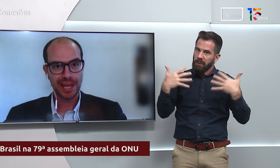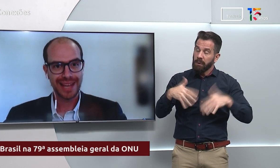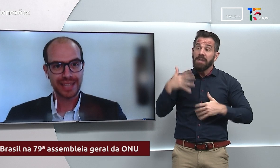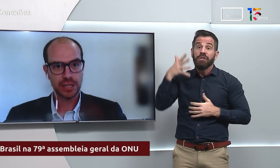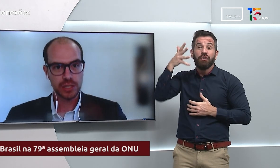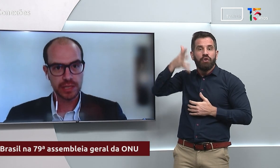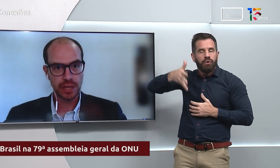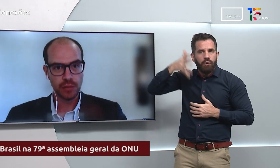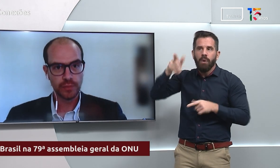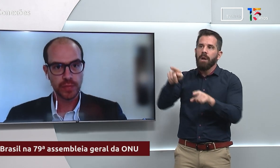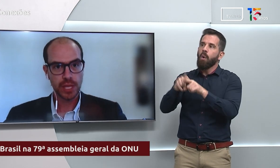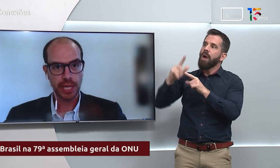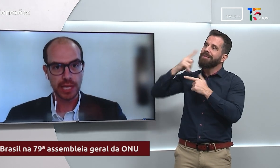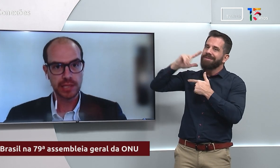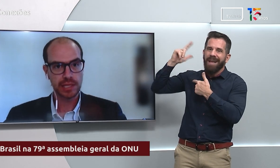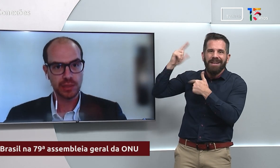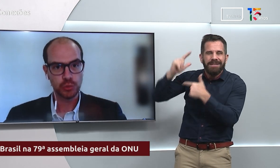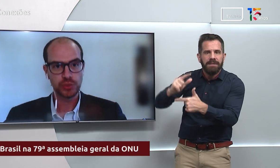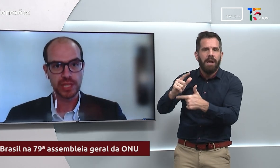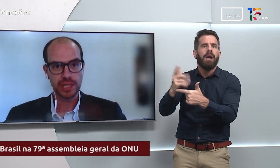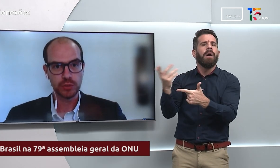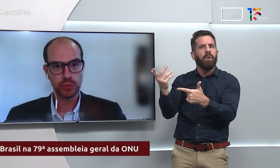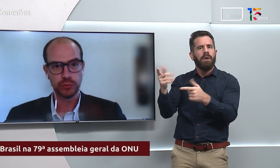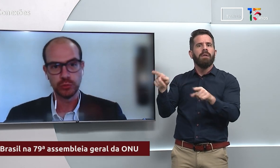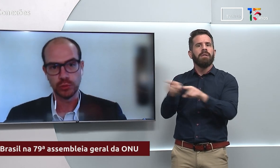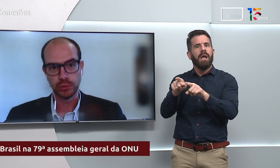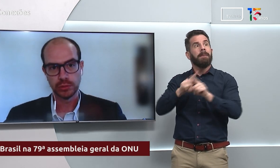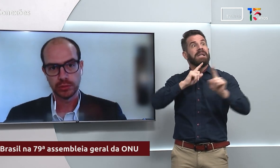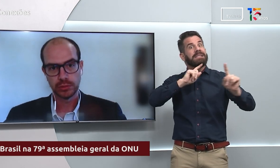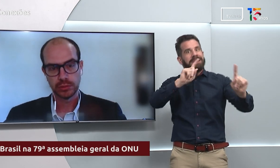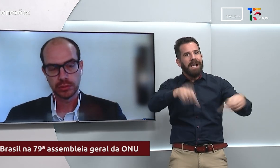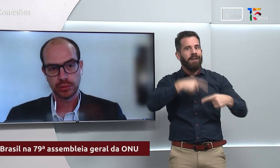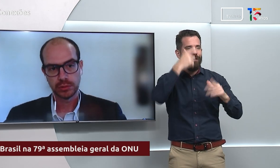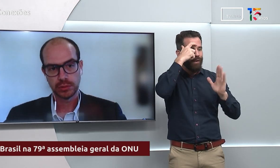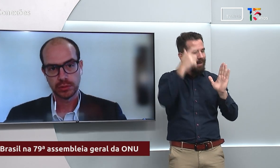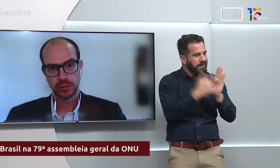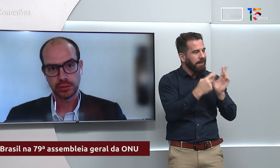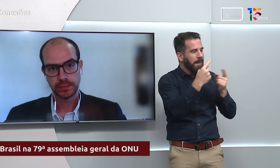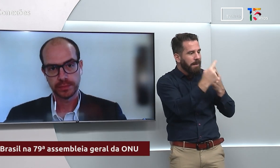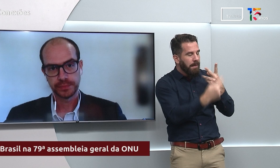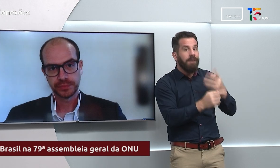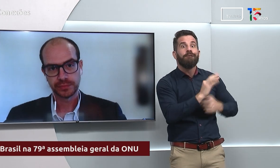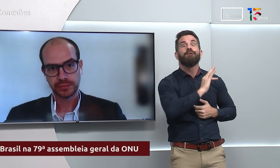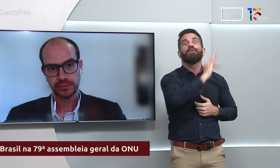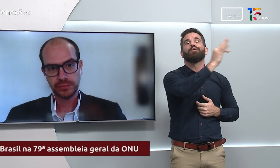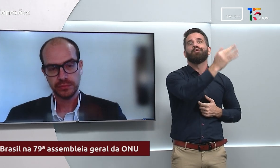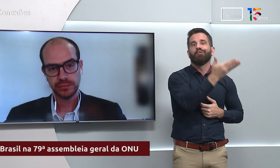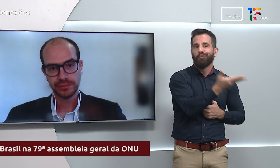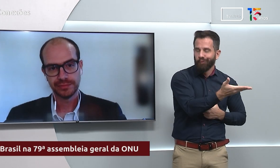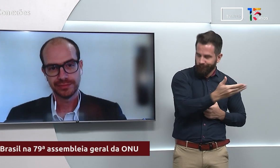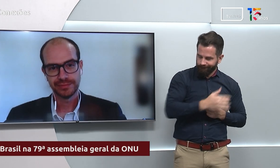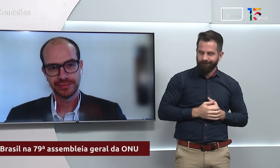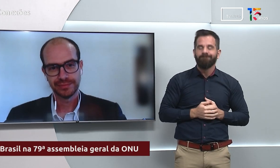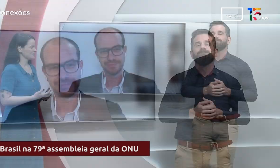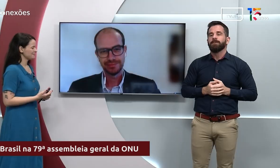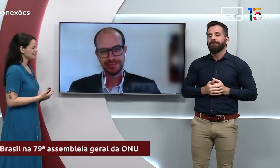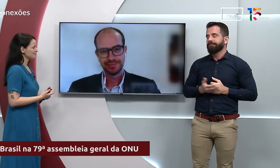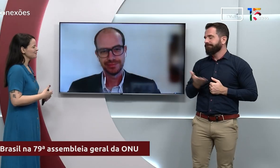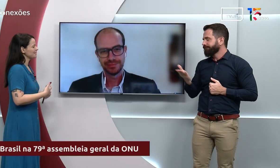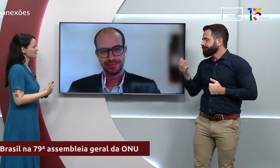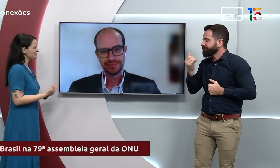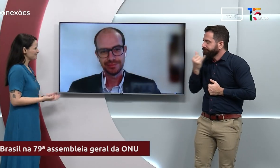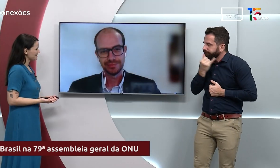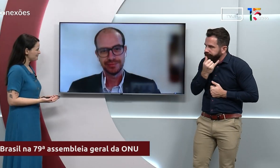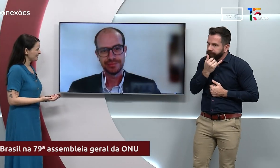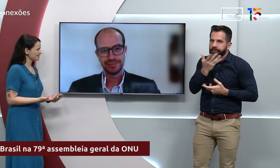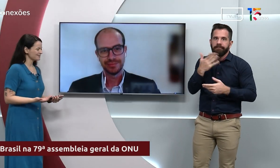a tradição e aqueles que são os desafios do futuro. Bom, professor, a gente infelizmente tem que encerrar a nossa entrevista,